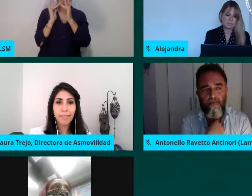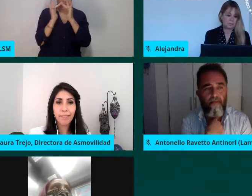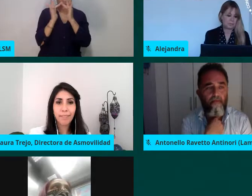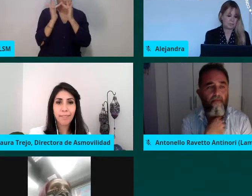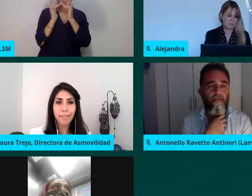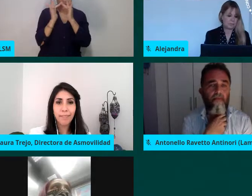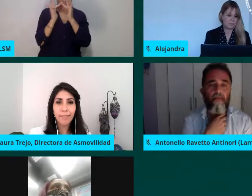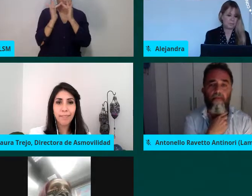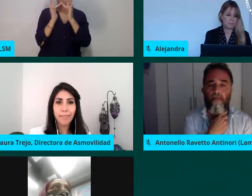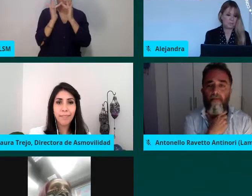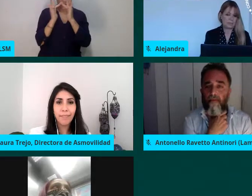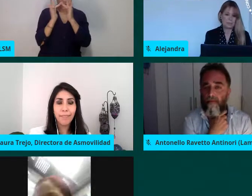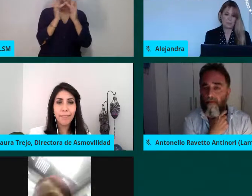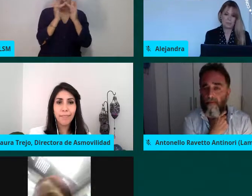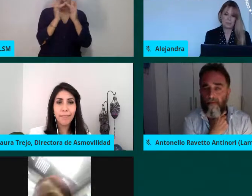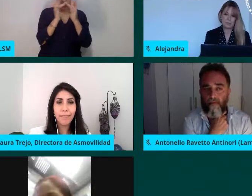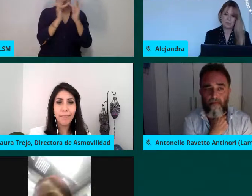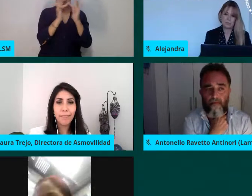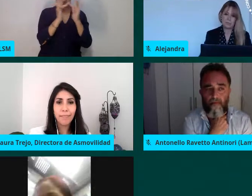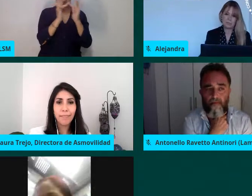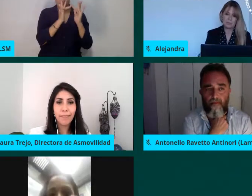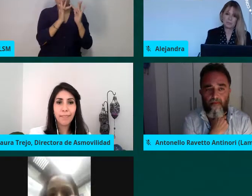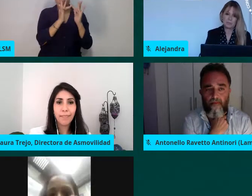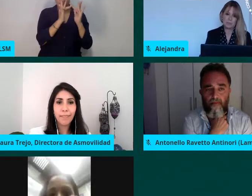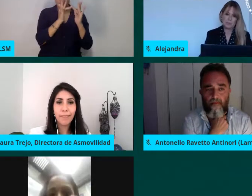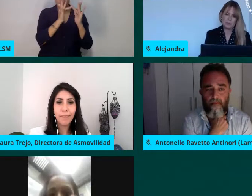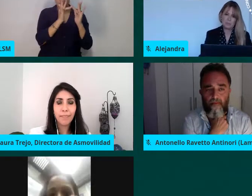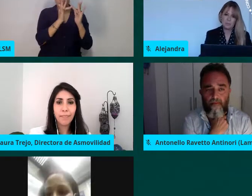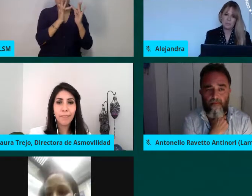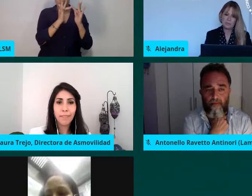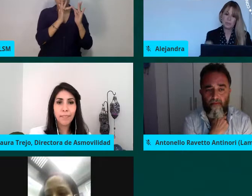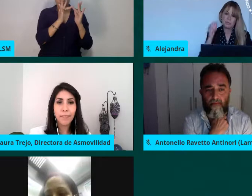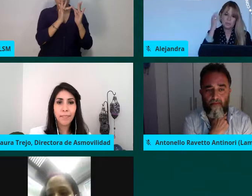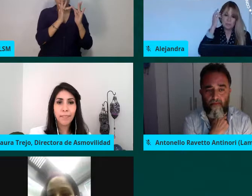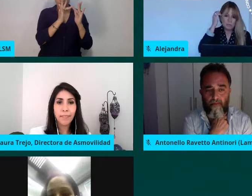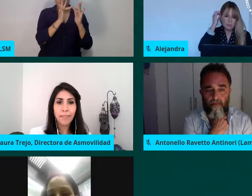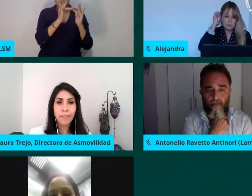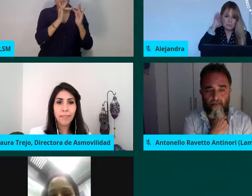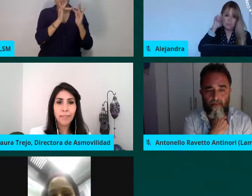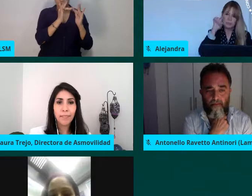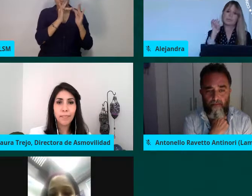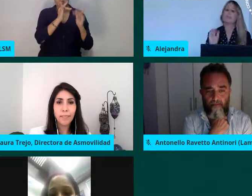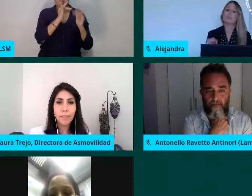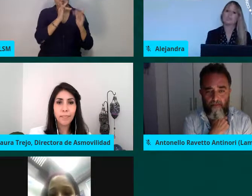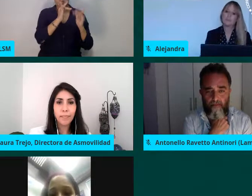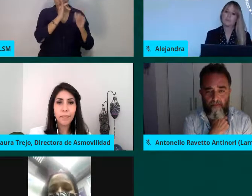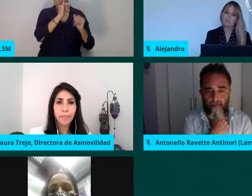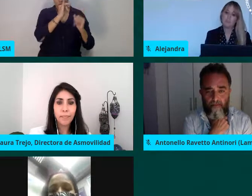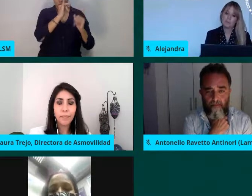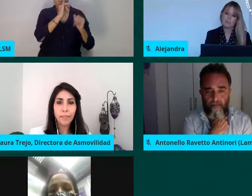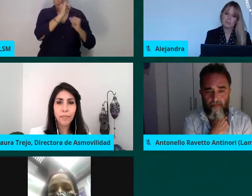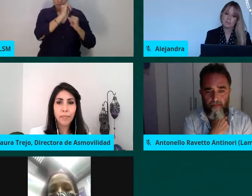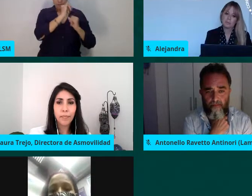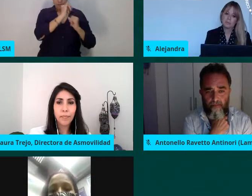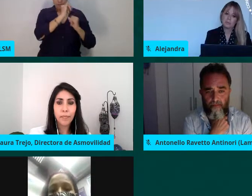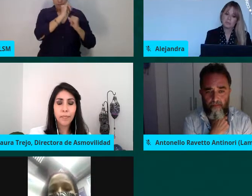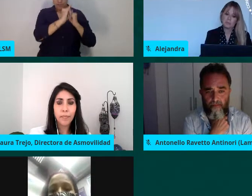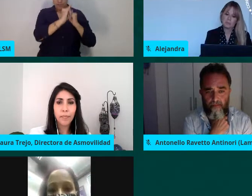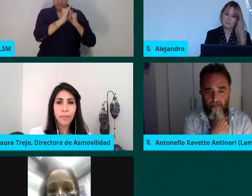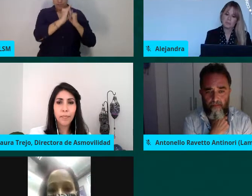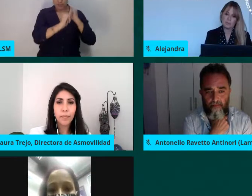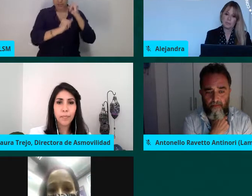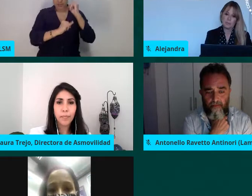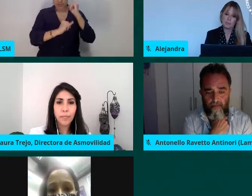presencia a Sinia Navarro desde Colombia. Sinia es la secretaria de Integración Social